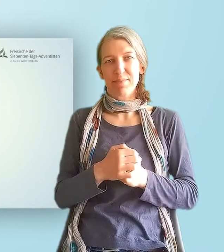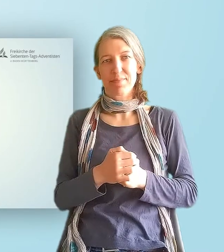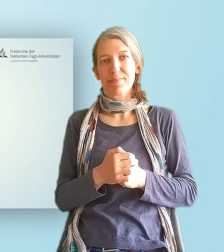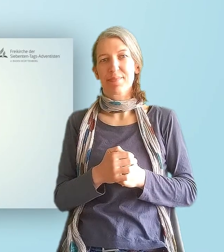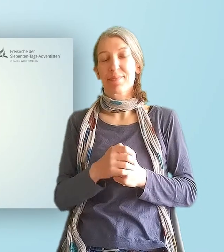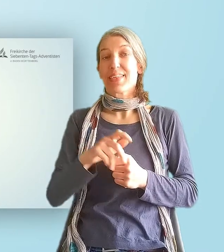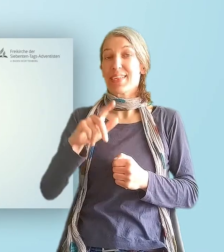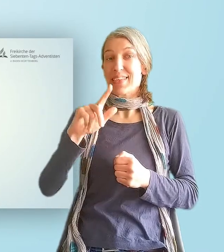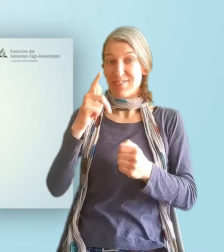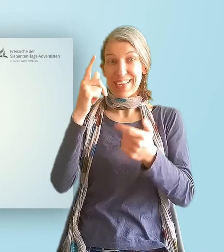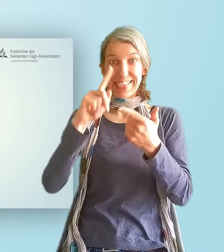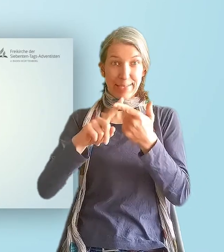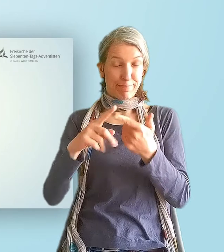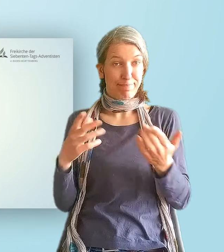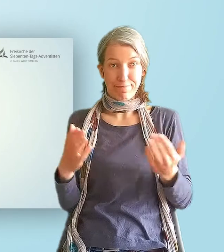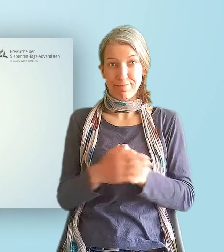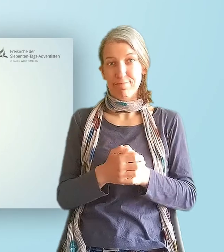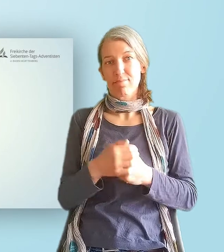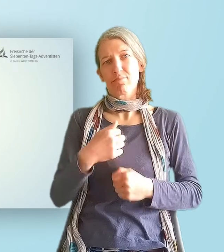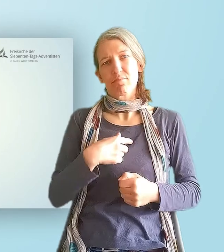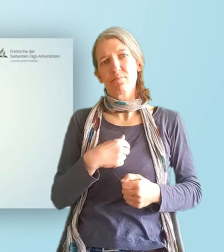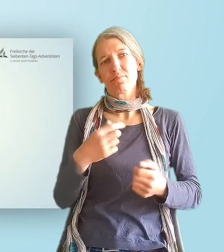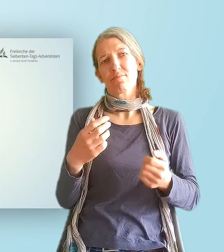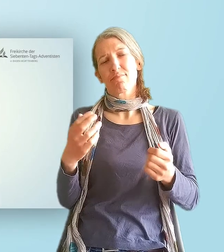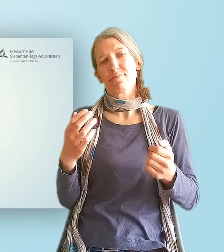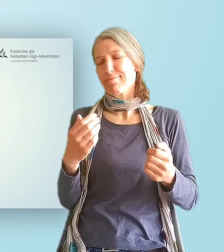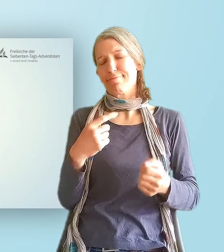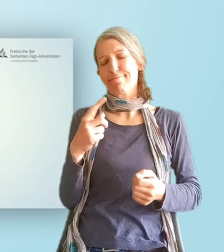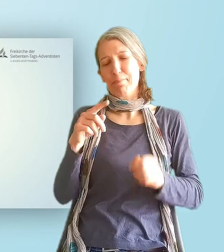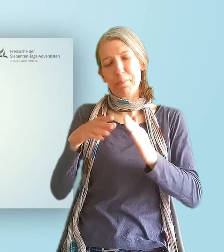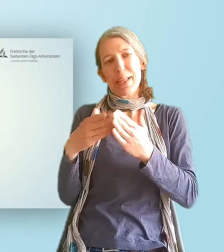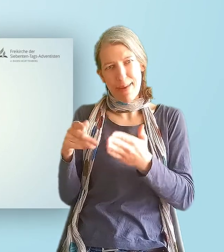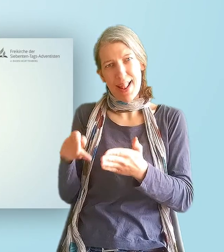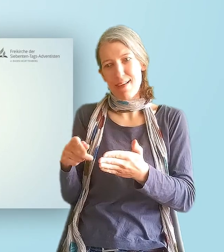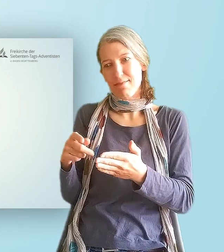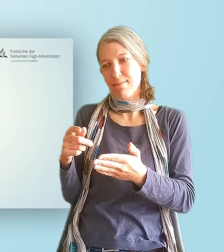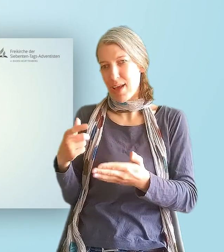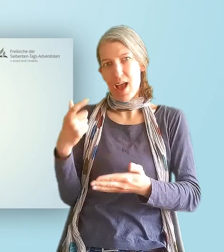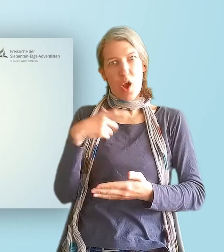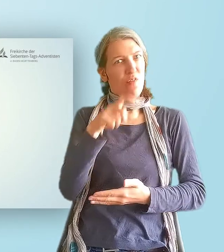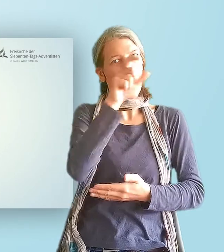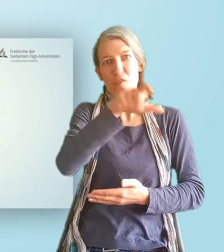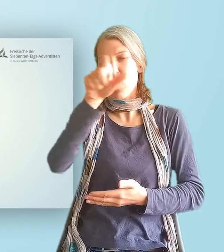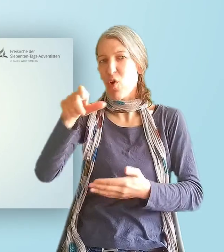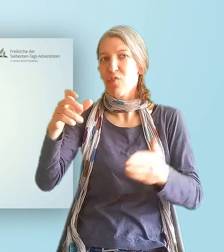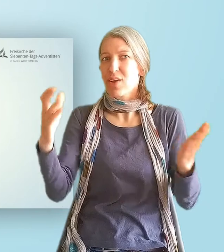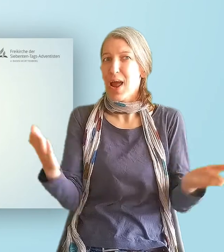Zweitens. Immer wieder ermutigt uns die Bibel, das Angesicht Gottes zu suchen,